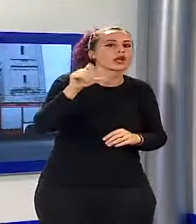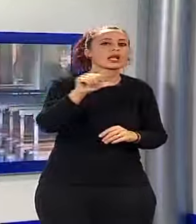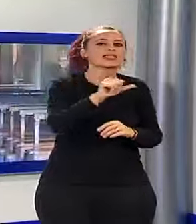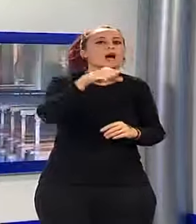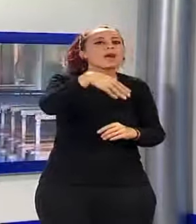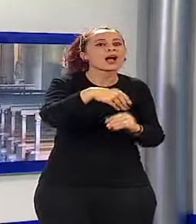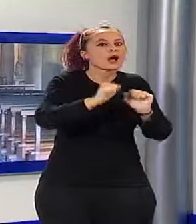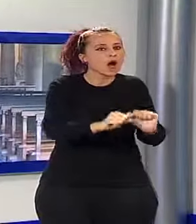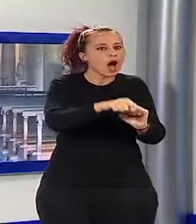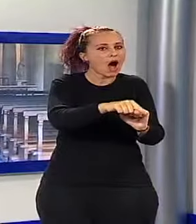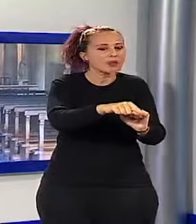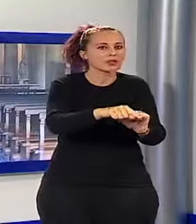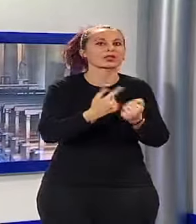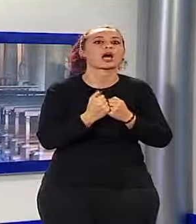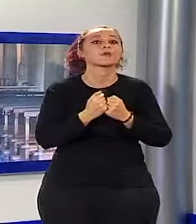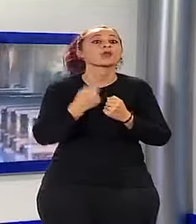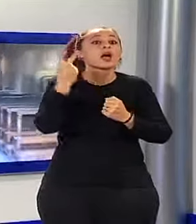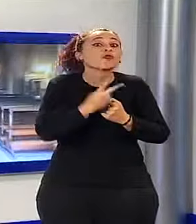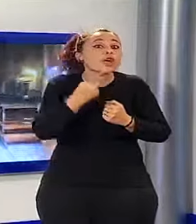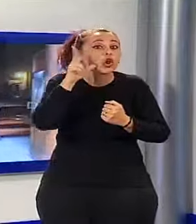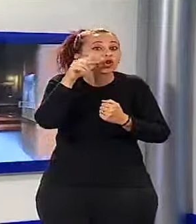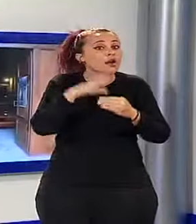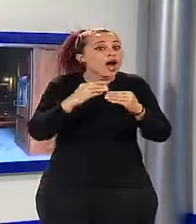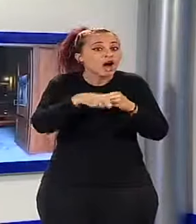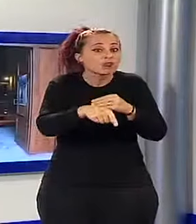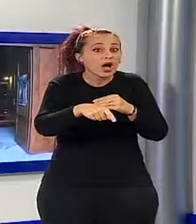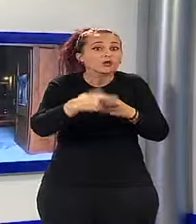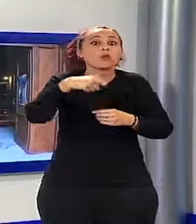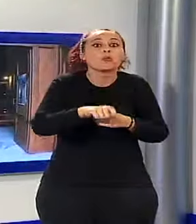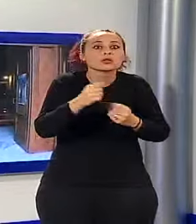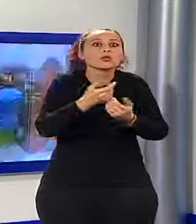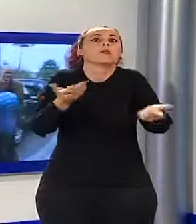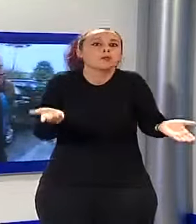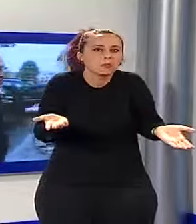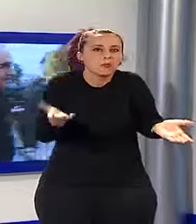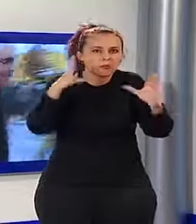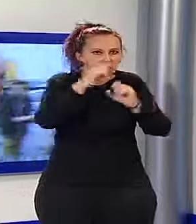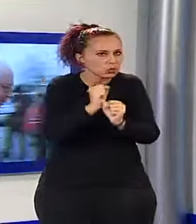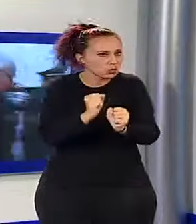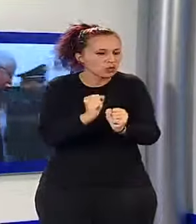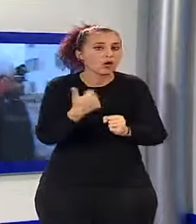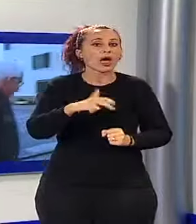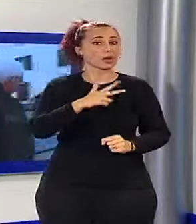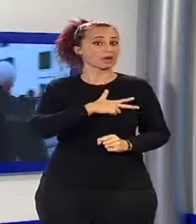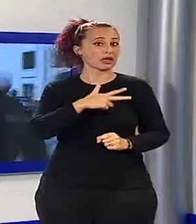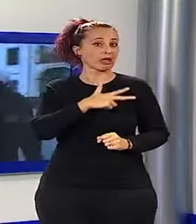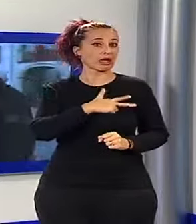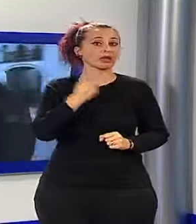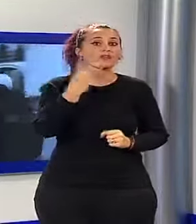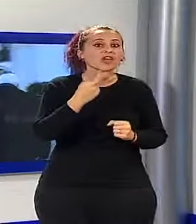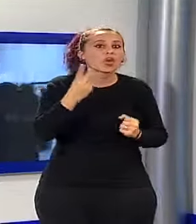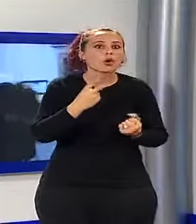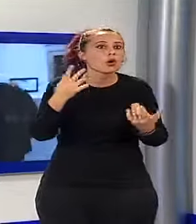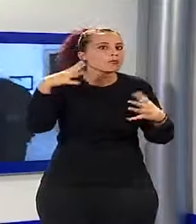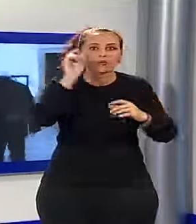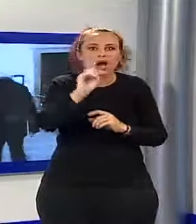in corso accertamenti. Ancora non chiariti i motivi del gesto, inspiegabili anche per il parroco Monsignor Mauro Viani, accorso